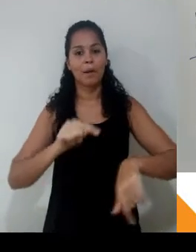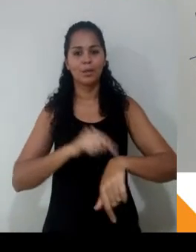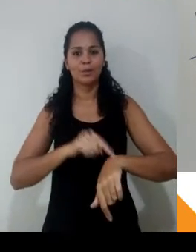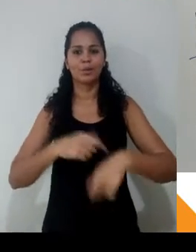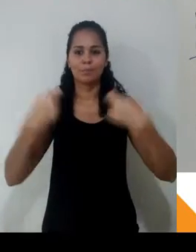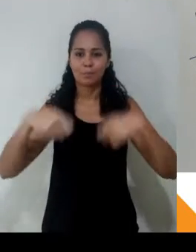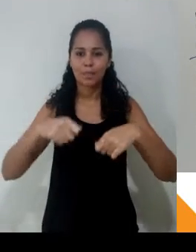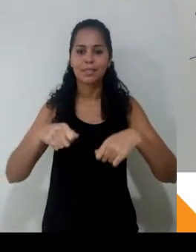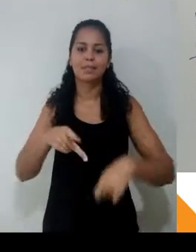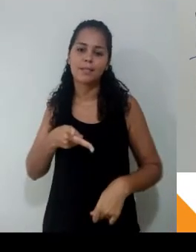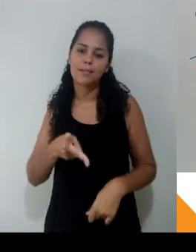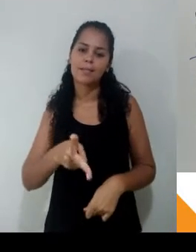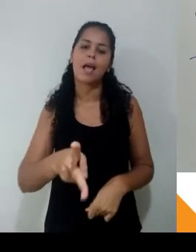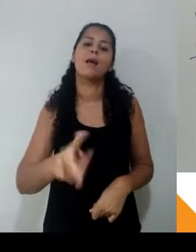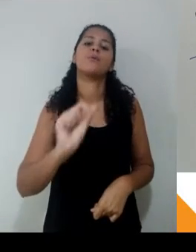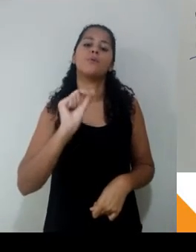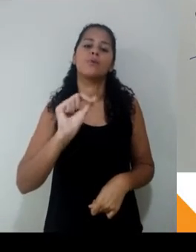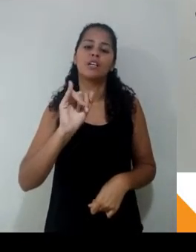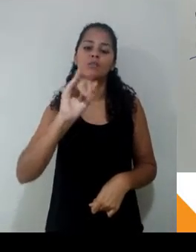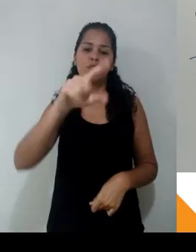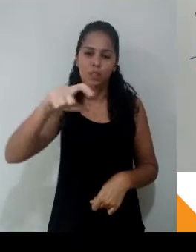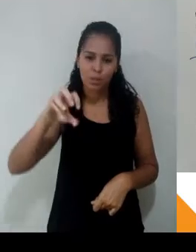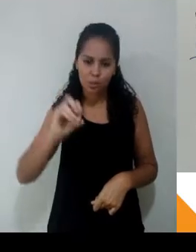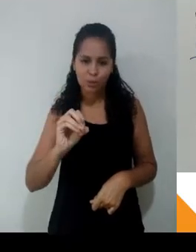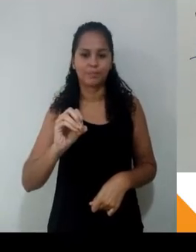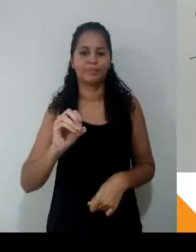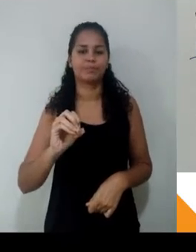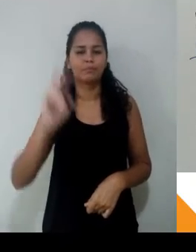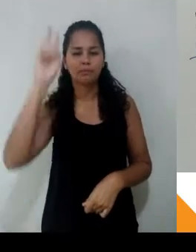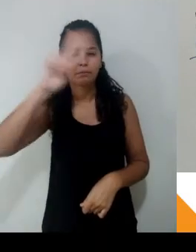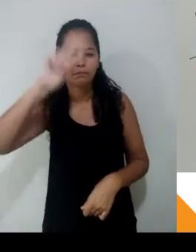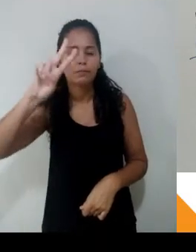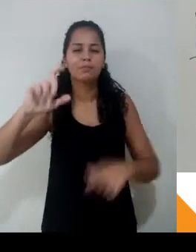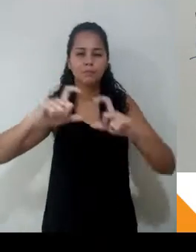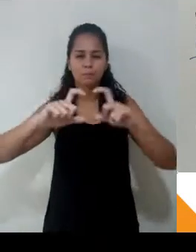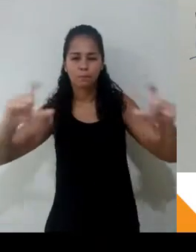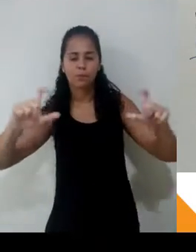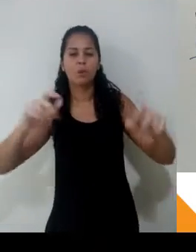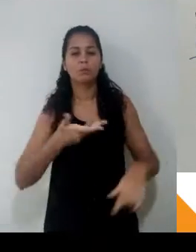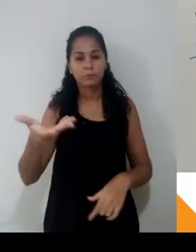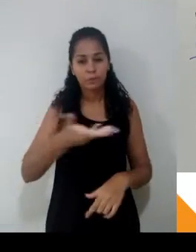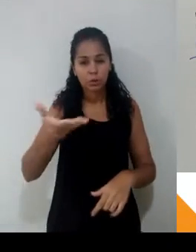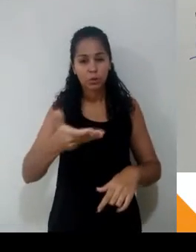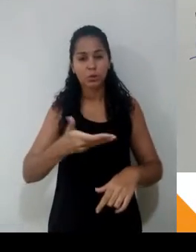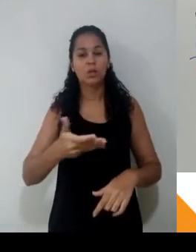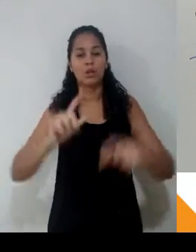v igual a dota s sobre delta t, a gente tem que, se o tempo ficar fixo, fixo, não mudo, 10